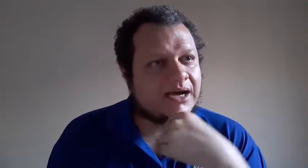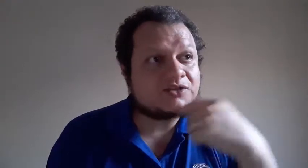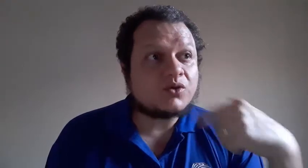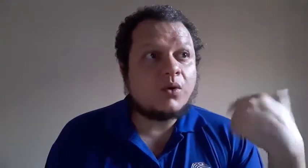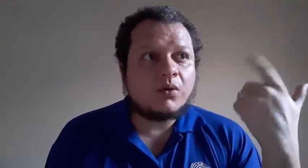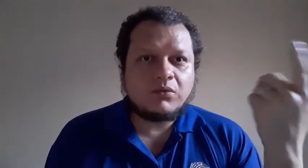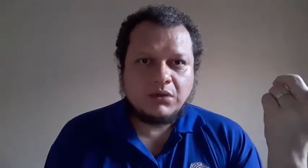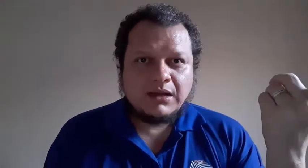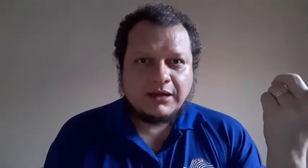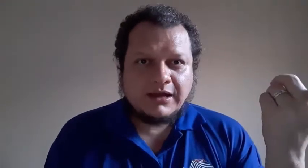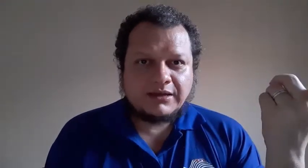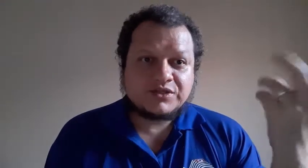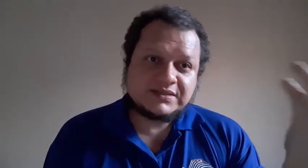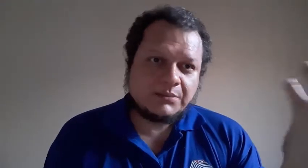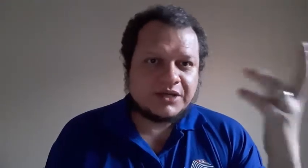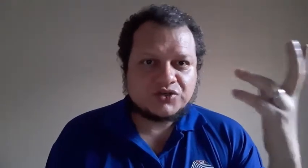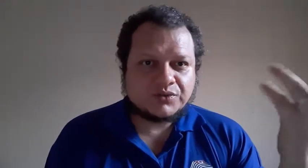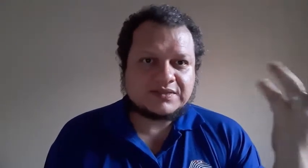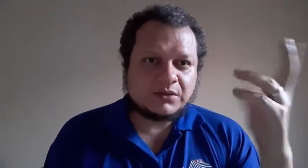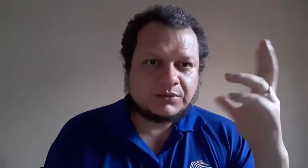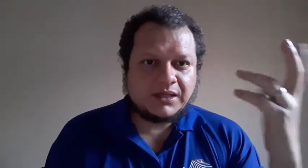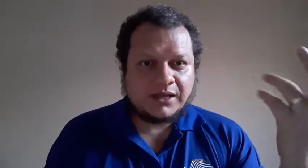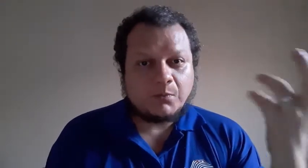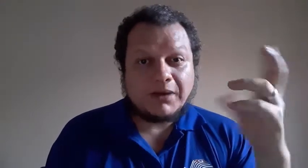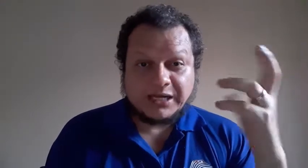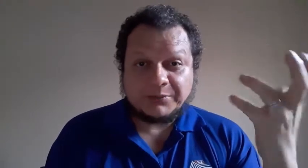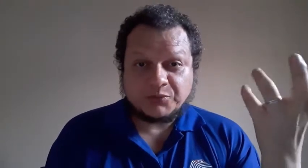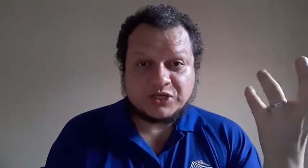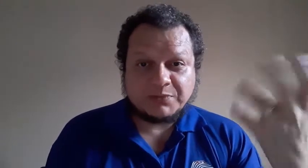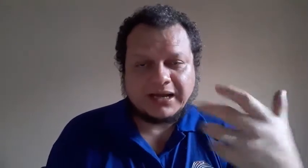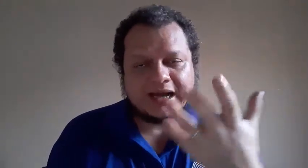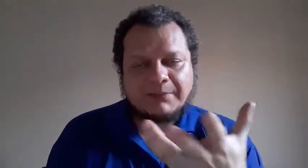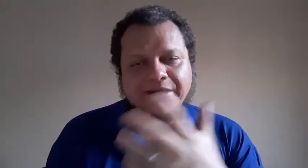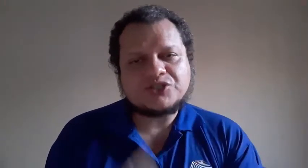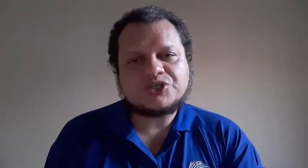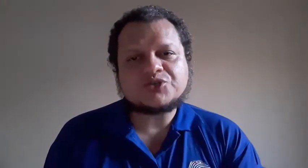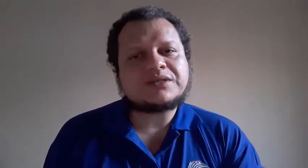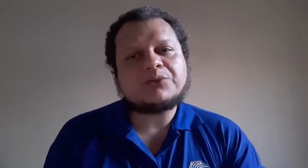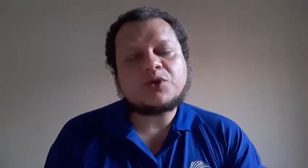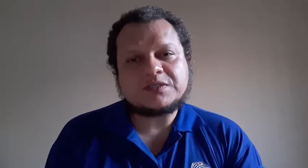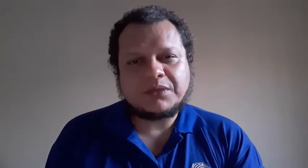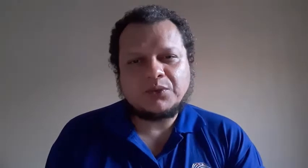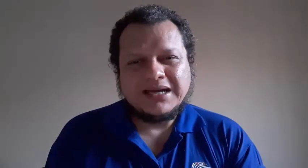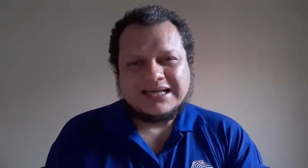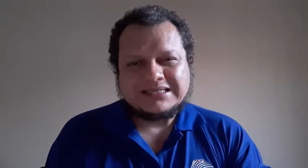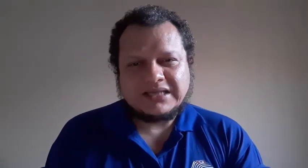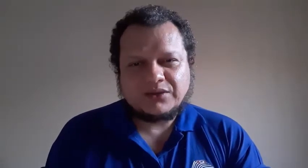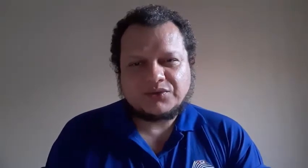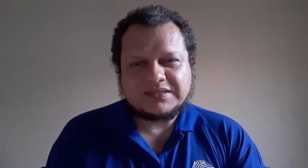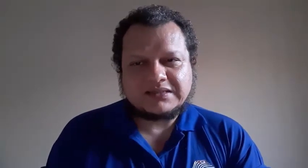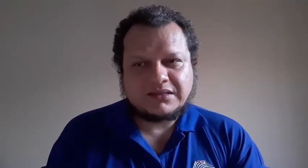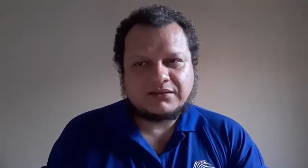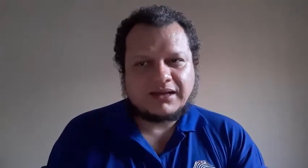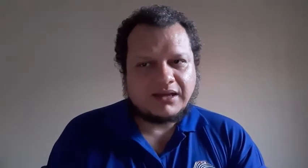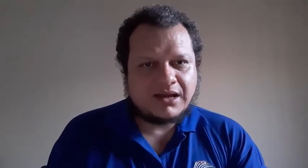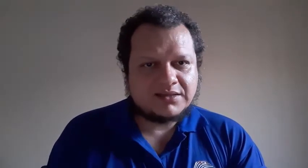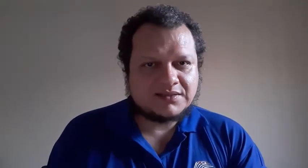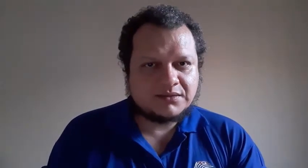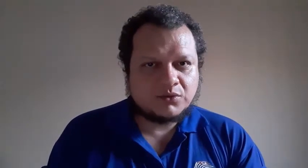ou dizer para a instituição ter aí um parâmetro para te pagar a partir disso. Então, R$2.160,00 no